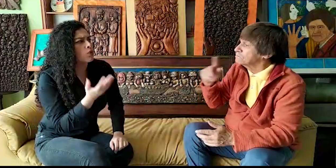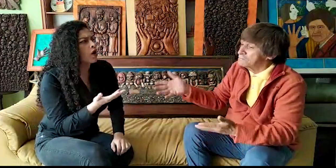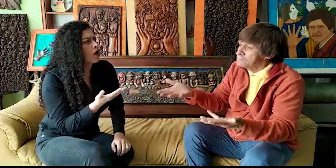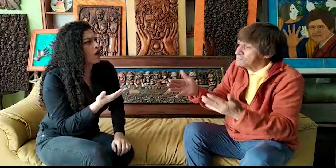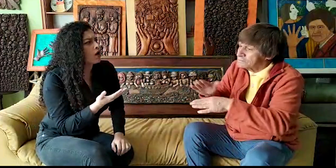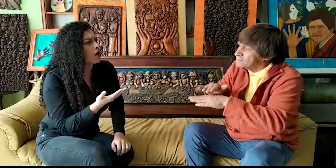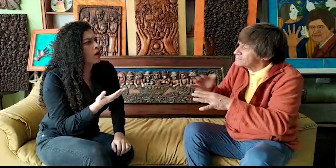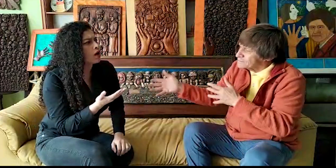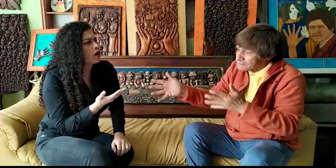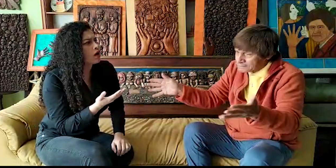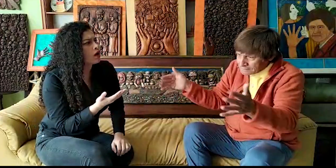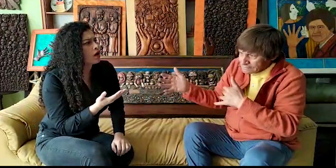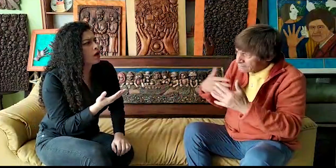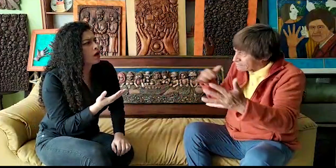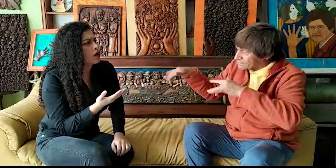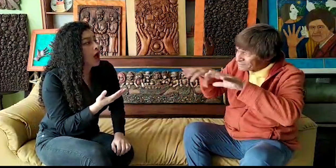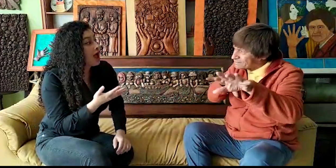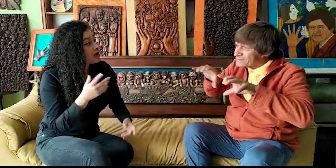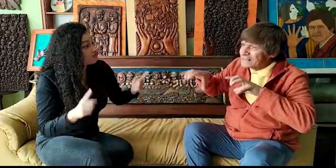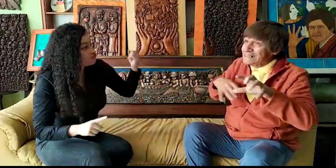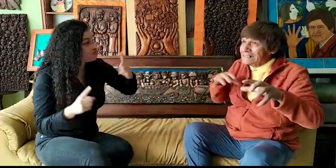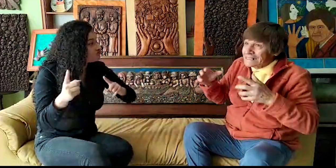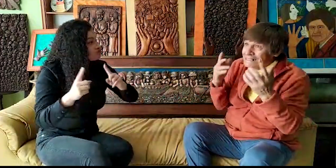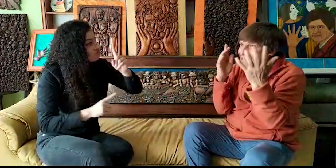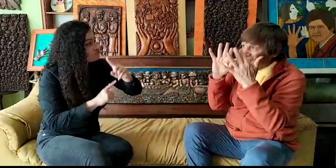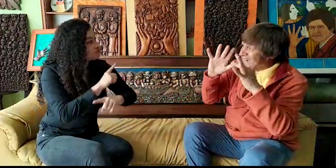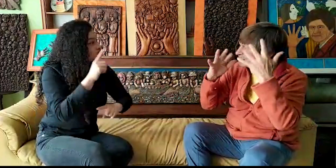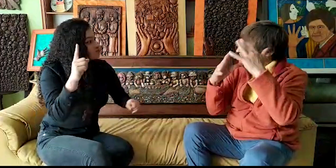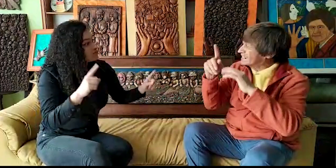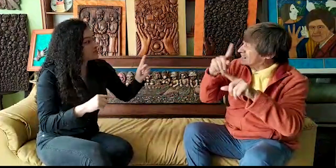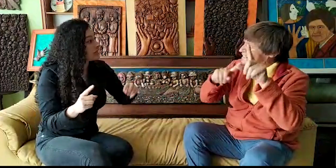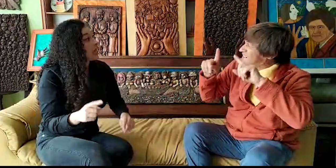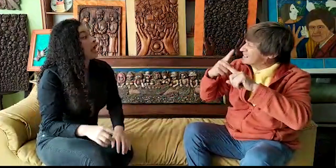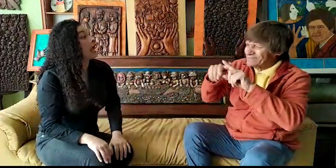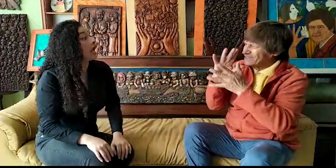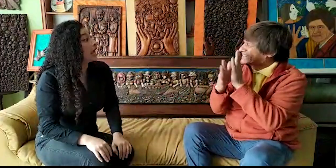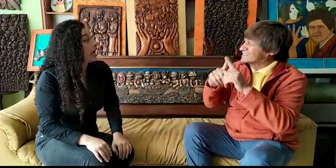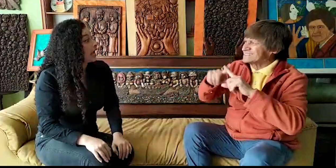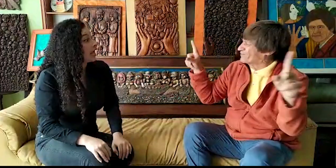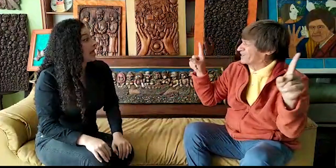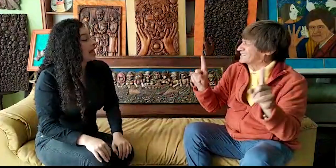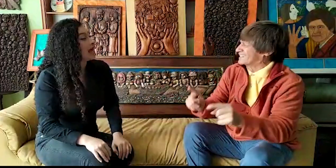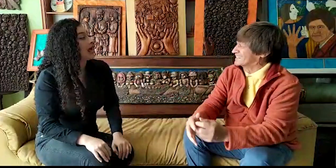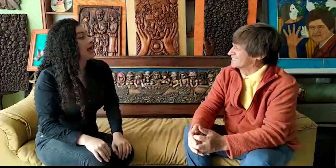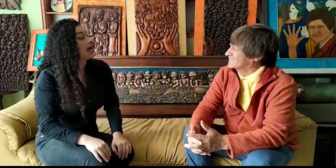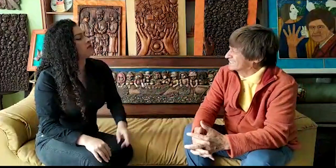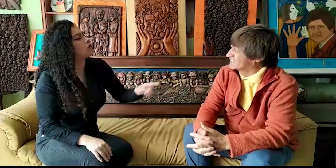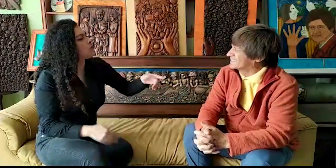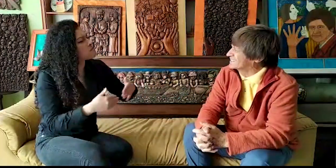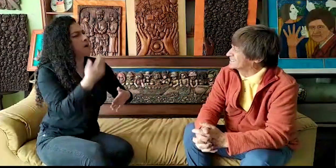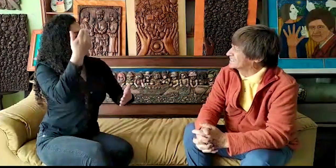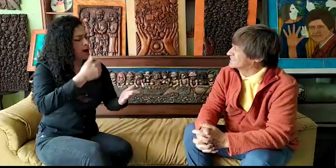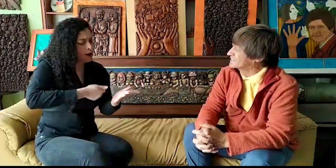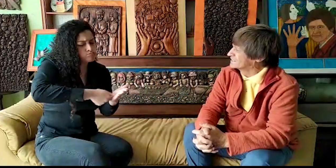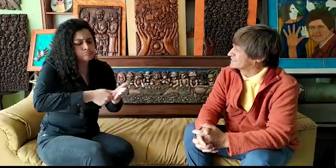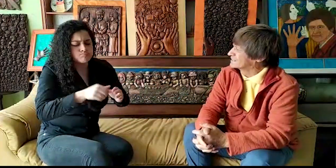familia? ¿No? Simplemente era como por gestos, indicaciones, como haga esto, haga la otra. Sí, eran unas señas